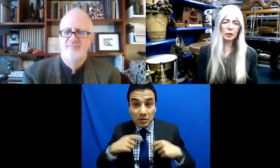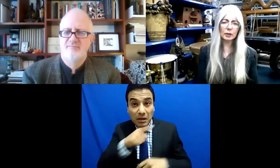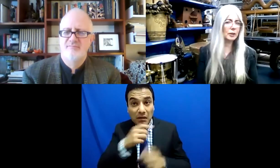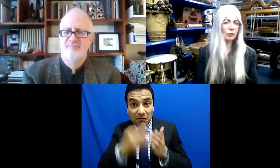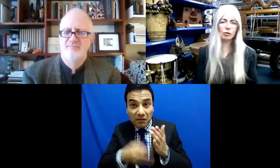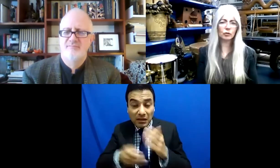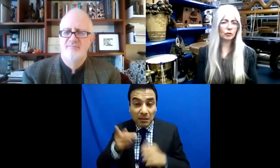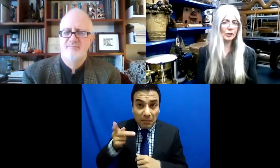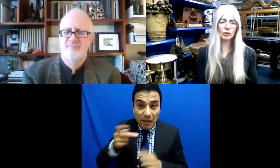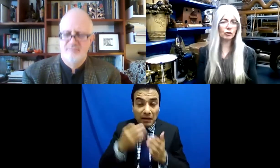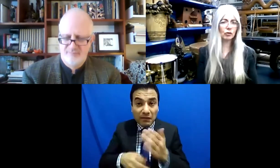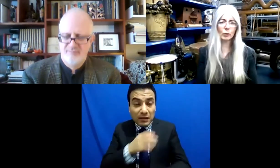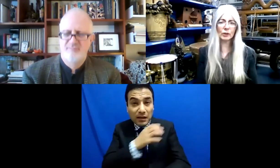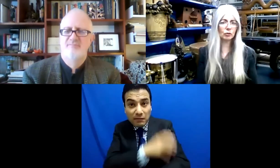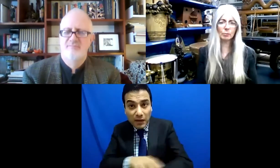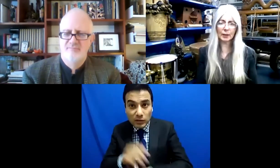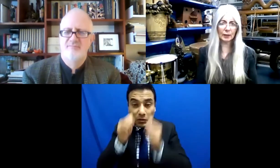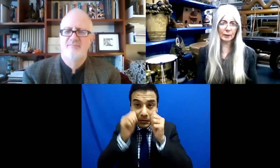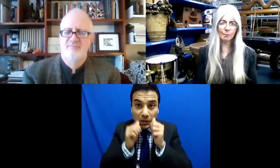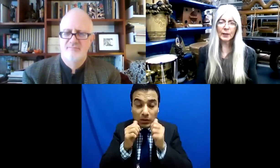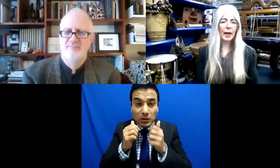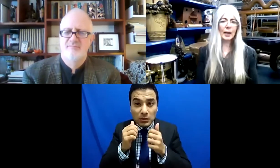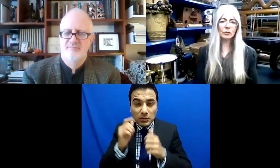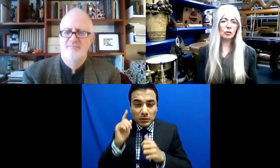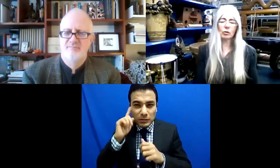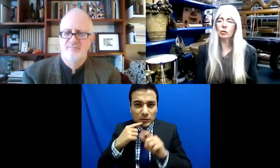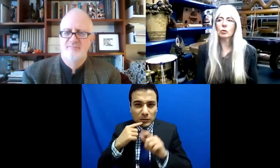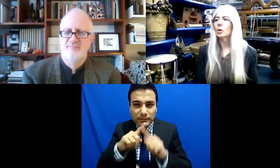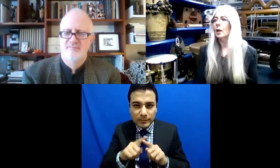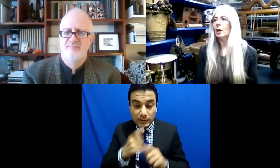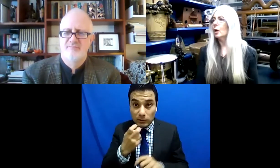brazo, es sordo, es ciego. Entonces eso es muy peligroso.